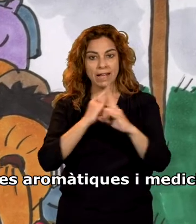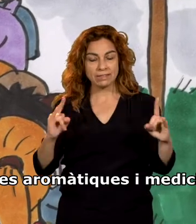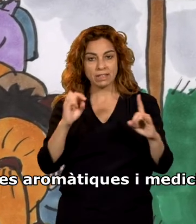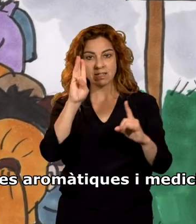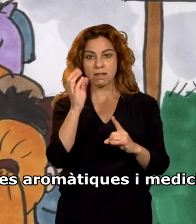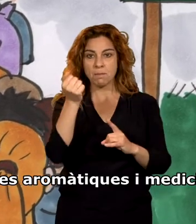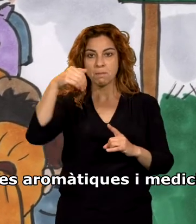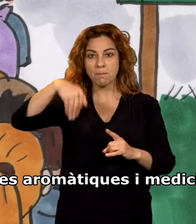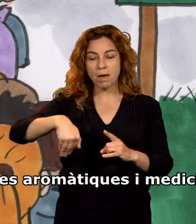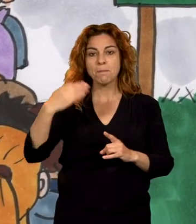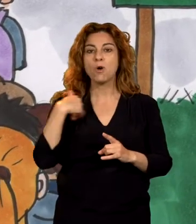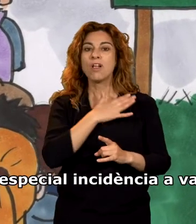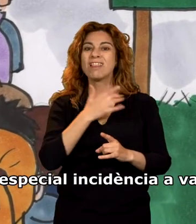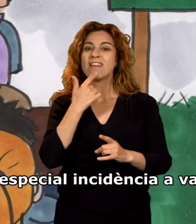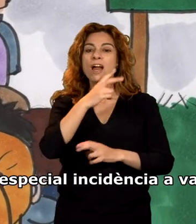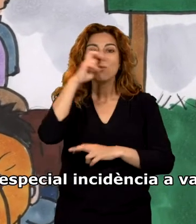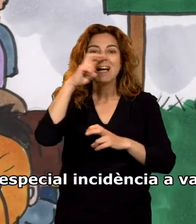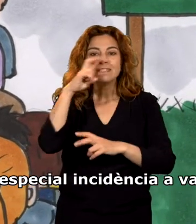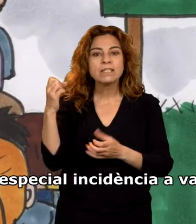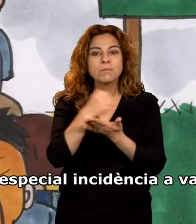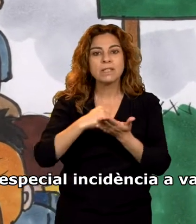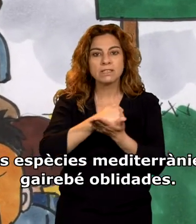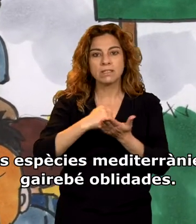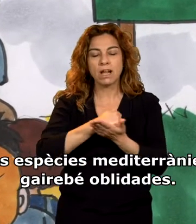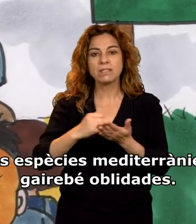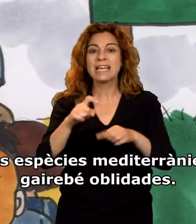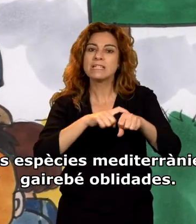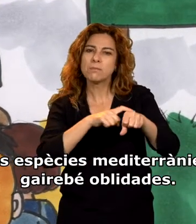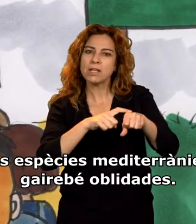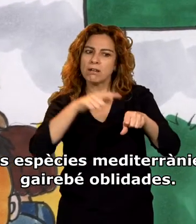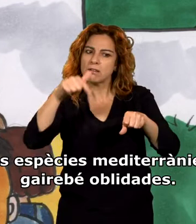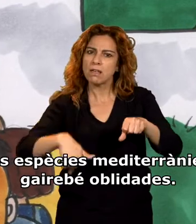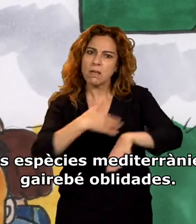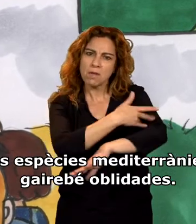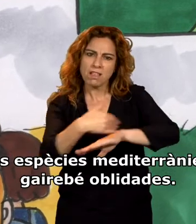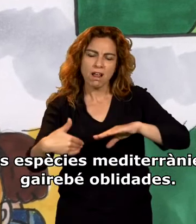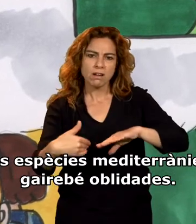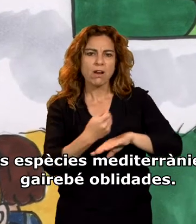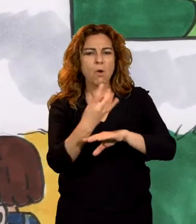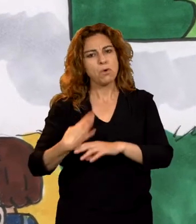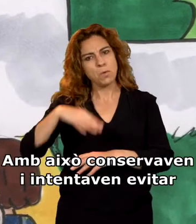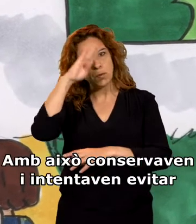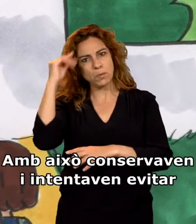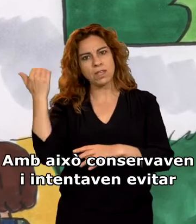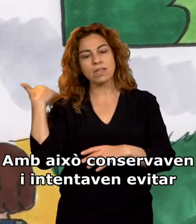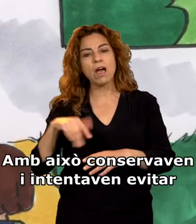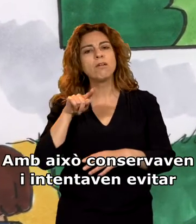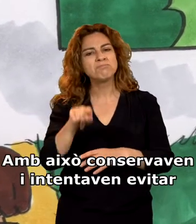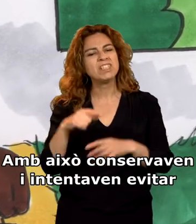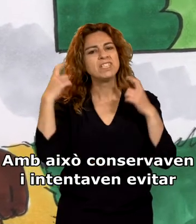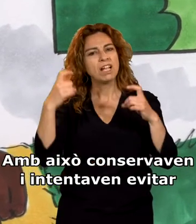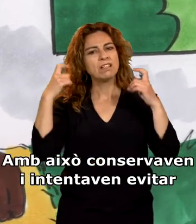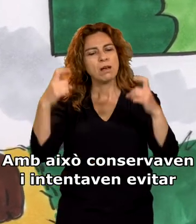plantes aromàtiques i medicinals, amb especial incidència a valorar les espècies mediterrànies gairebé oblidades. Amb això,